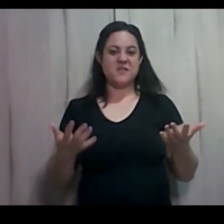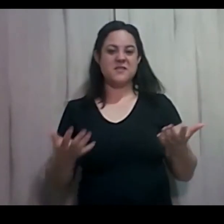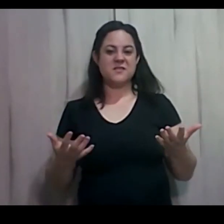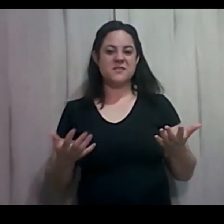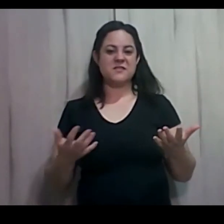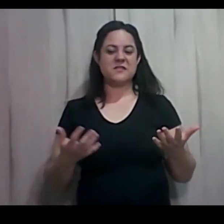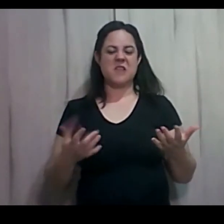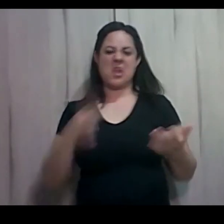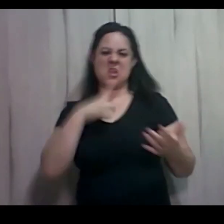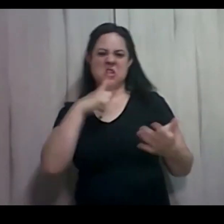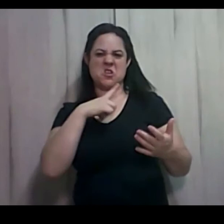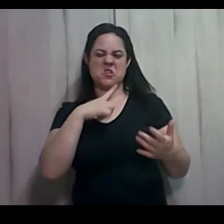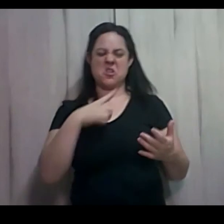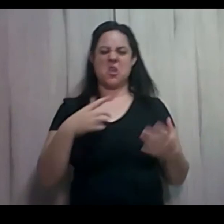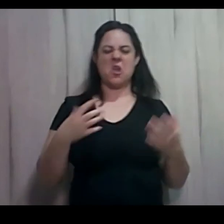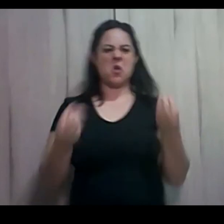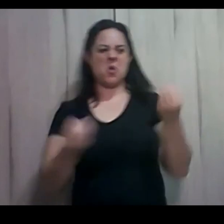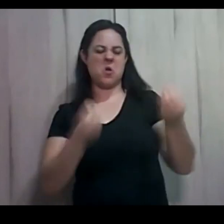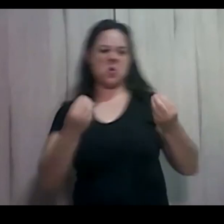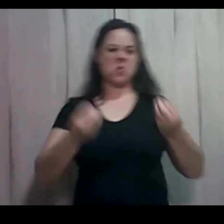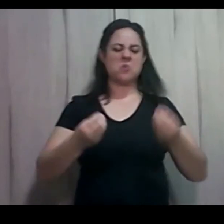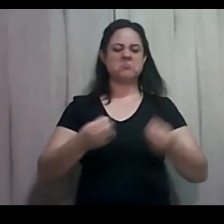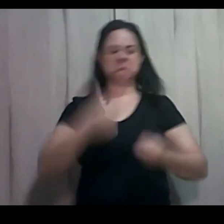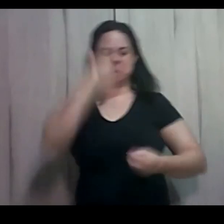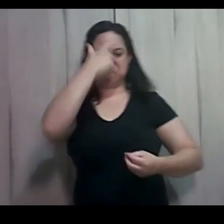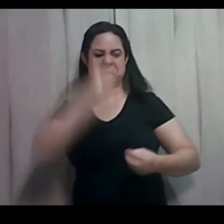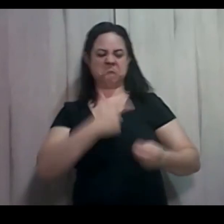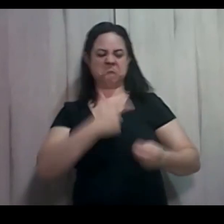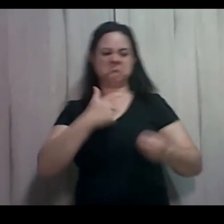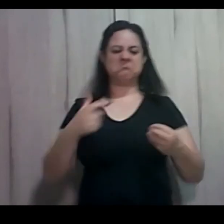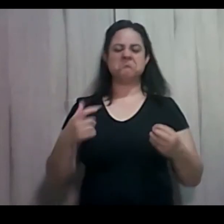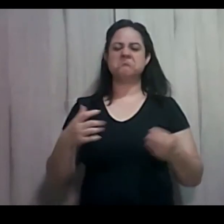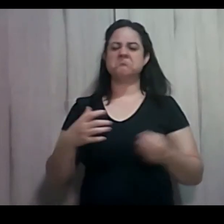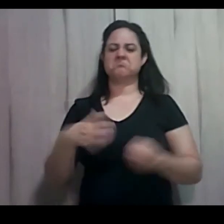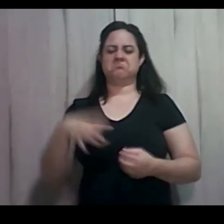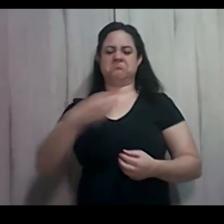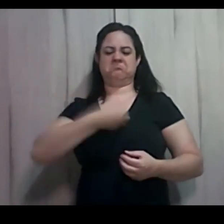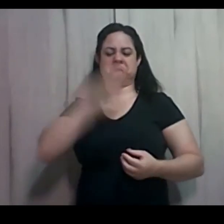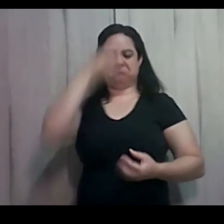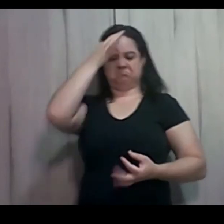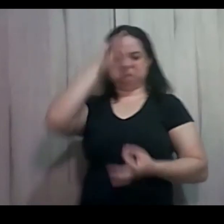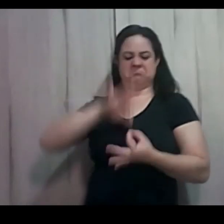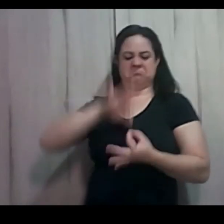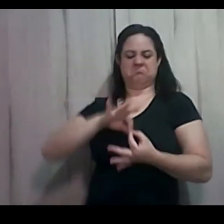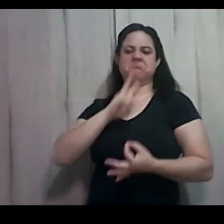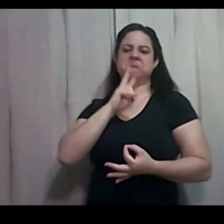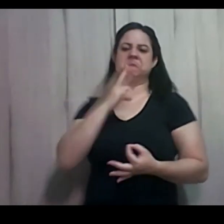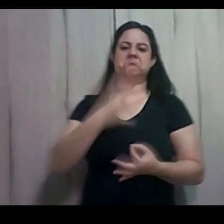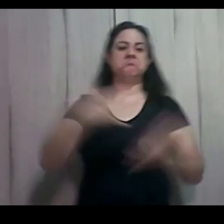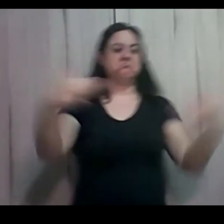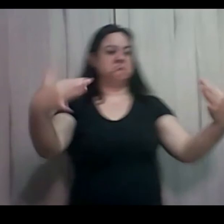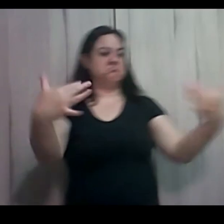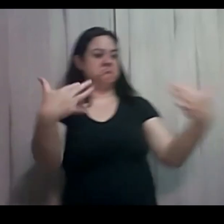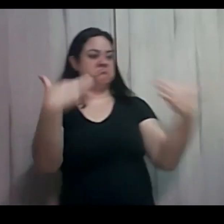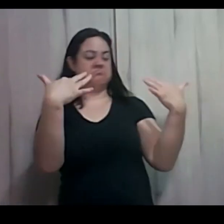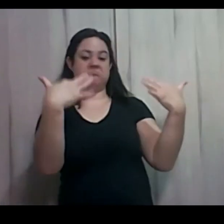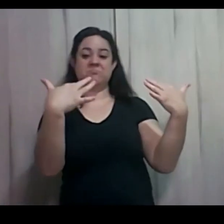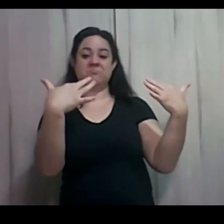Imponência, autoridade, jeito espiritual, reconhecimento público, como se isso desse às pessoas